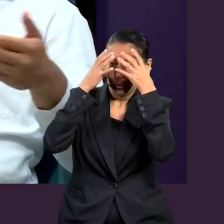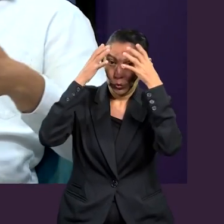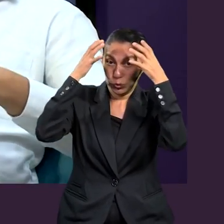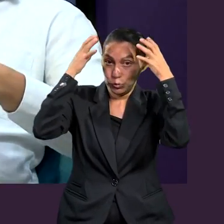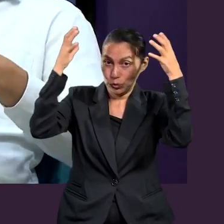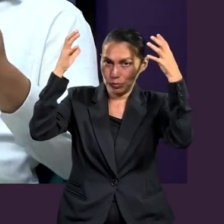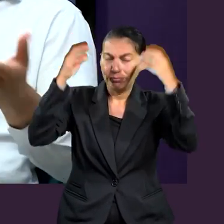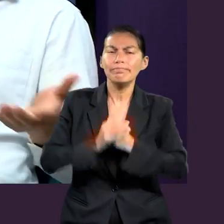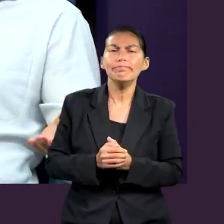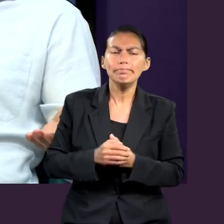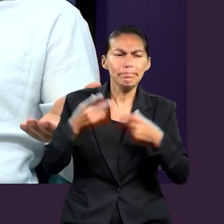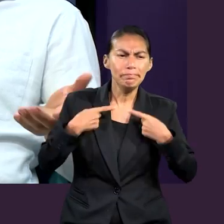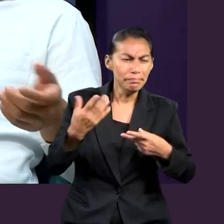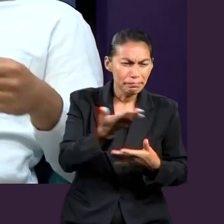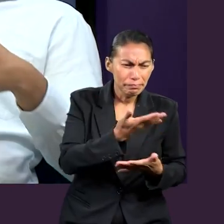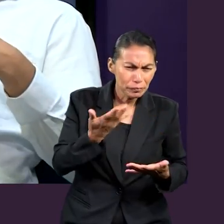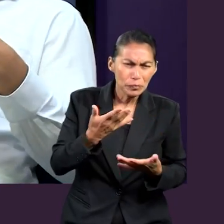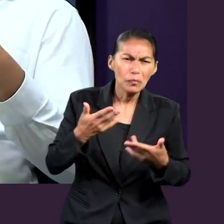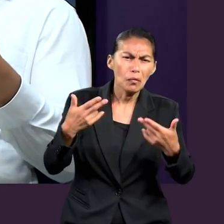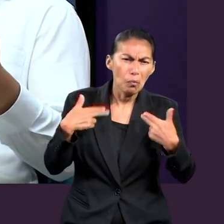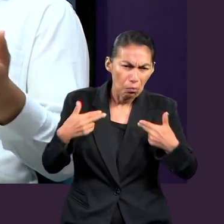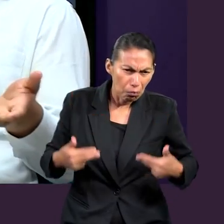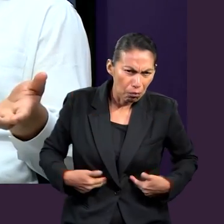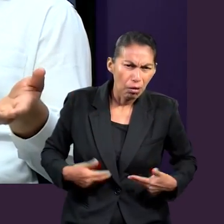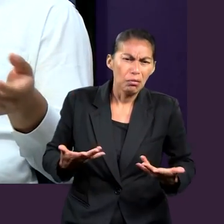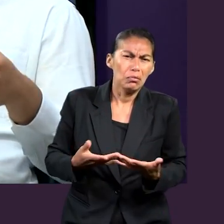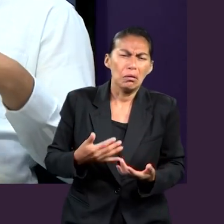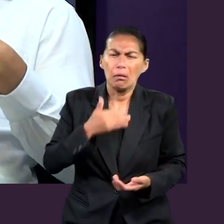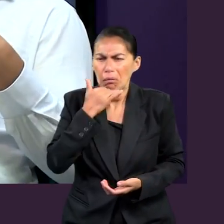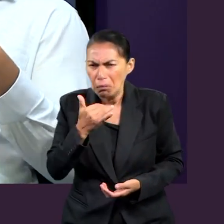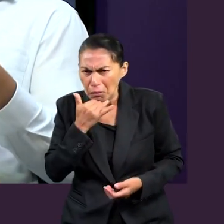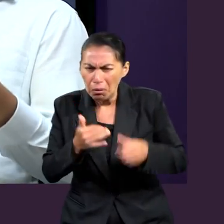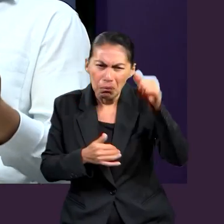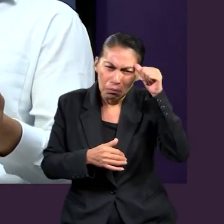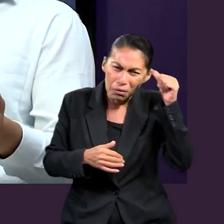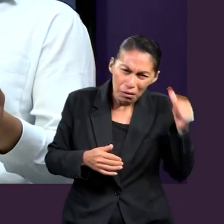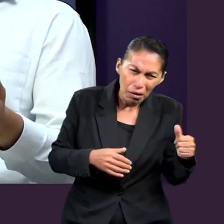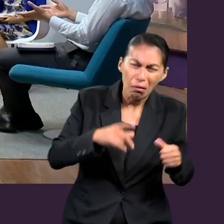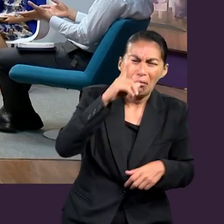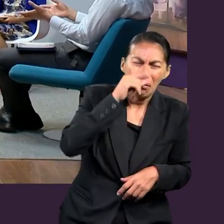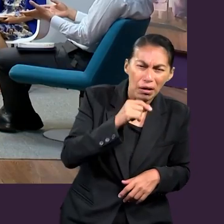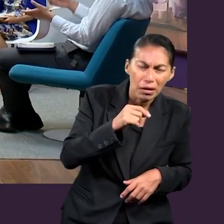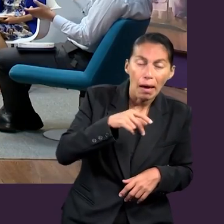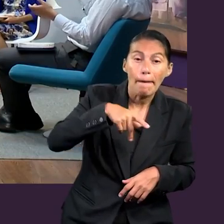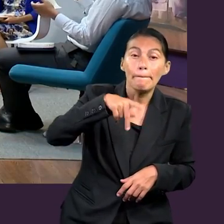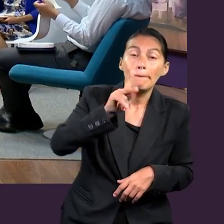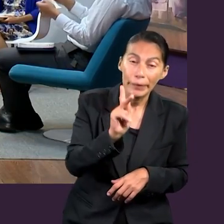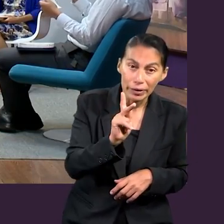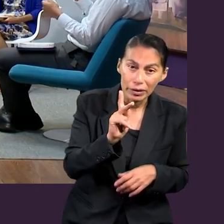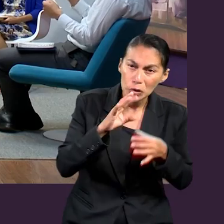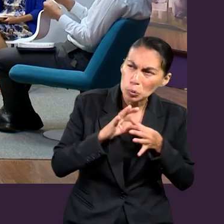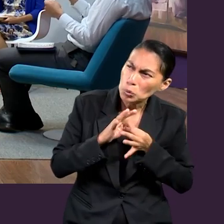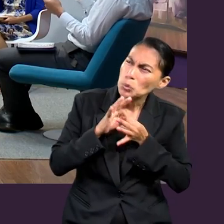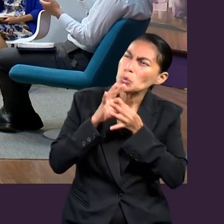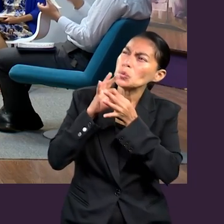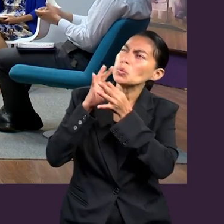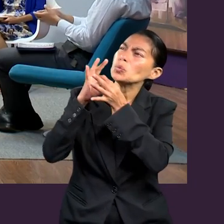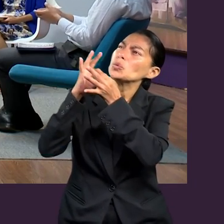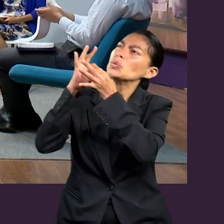necesitar de la gracia de Dios, que van a cometer errores, que podrán fallar, pero crecerán en madurez espiritual. En este